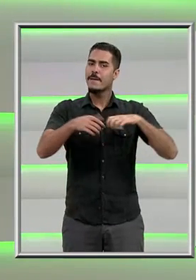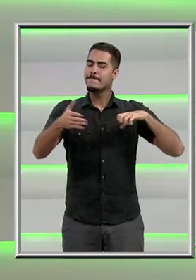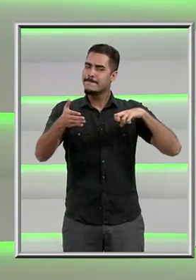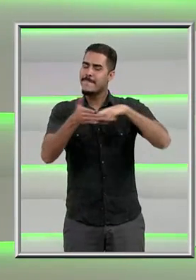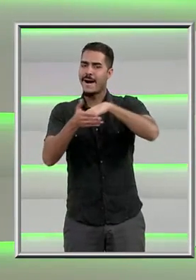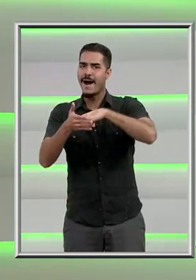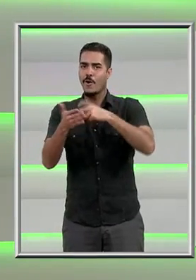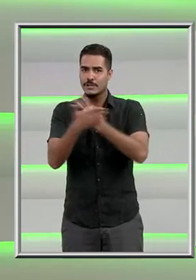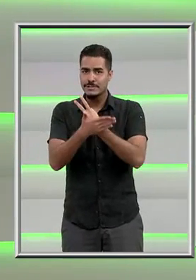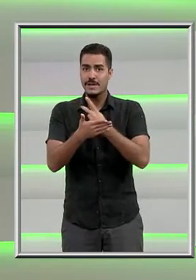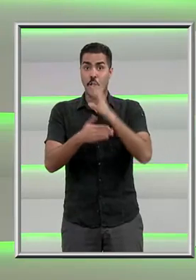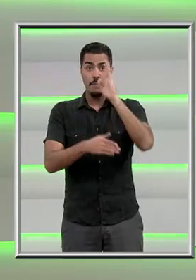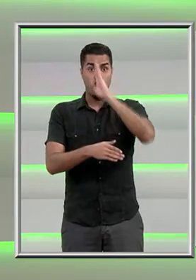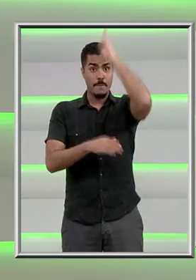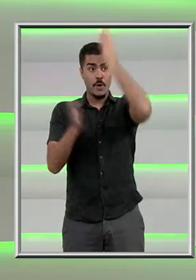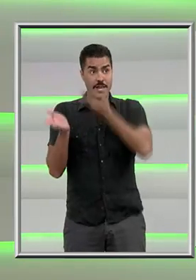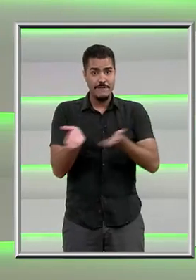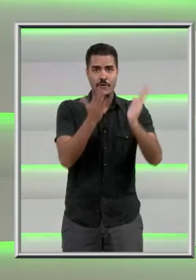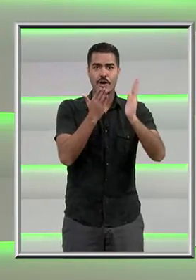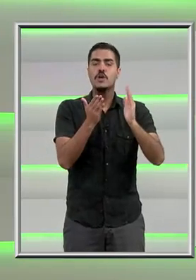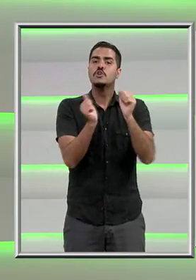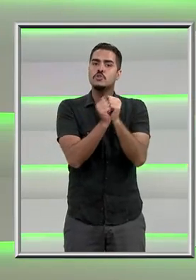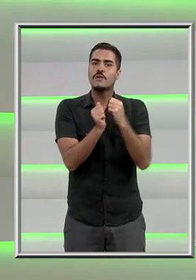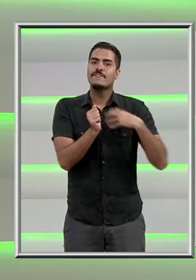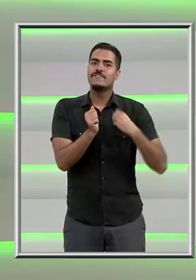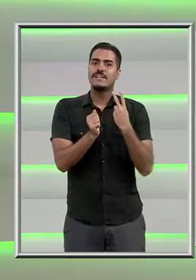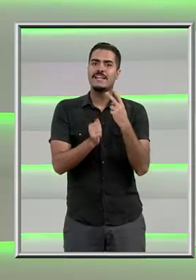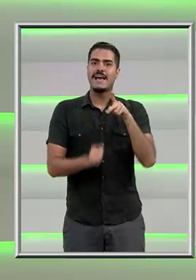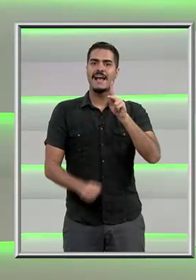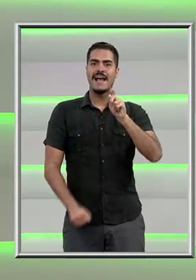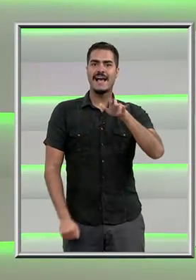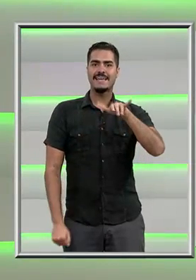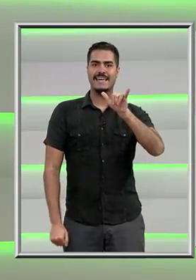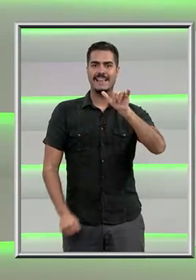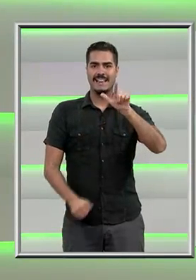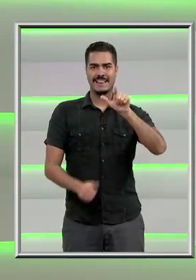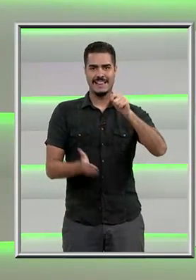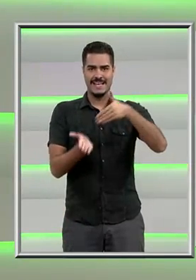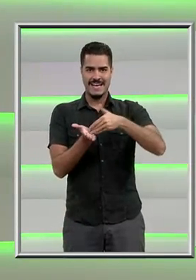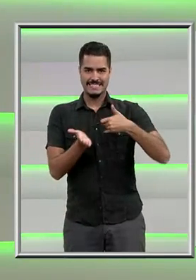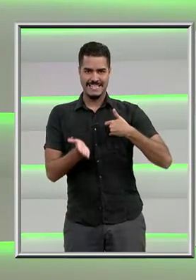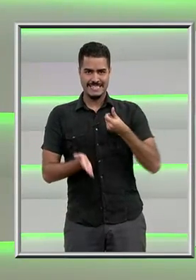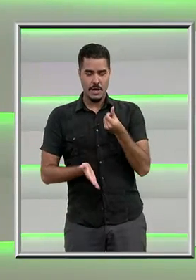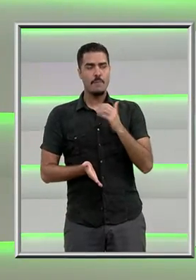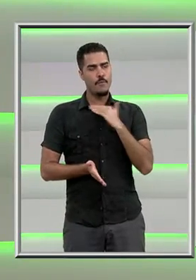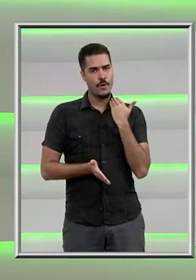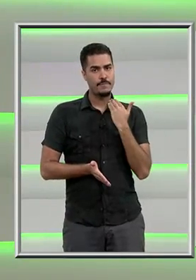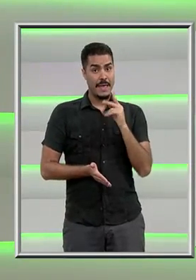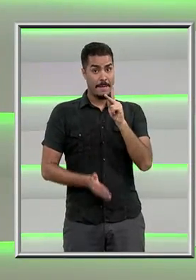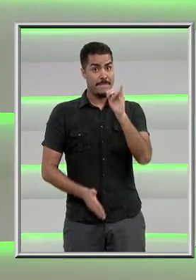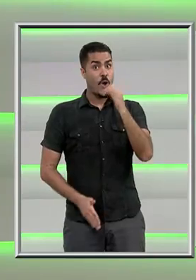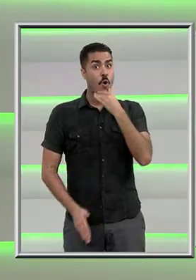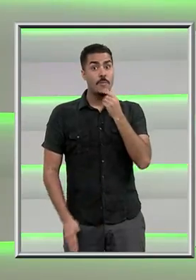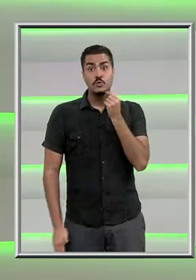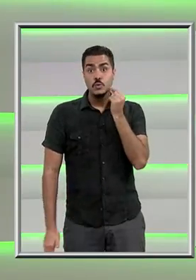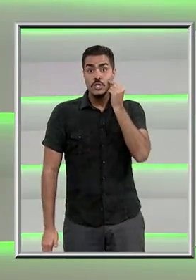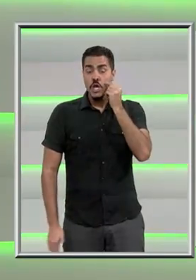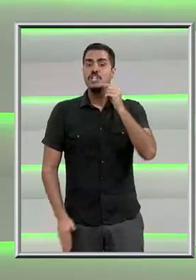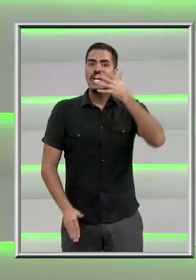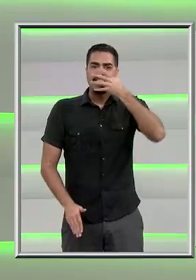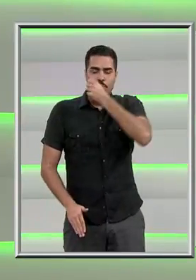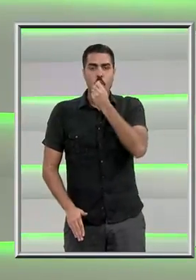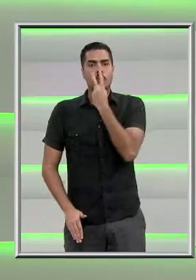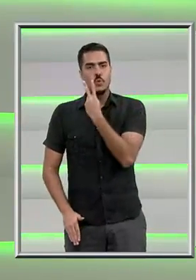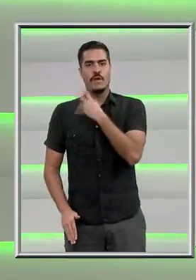bombeiros. Ela morreu junto à filha caçula, Kayla, de seis anos. O pai, um suíço, conseguiu salvar as outras duas